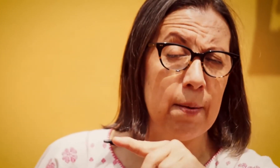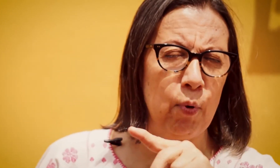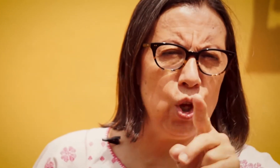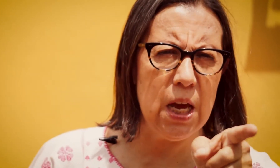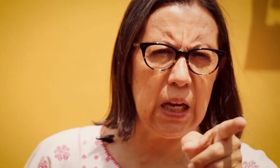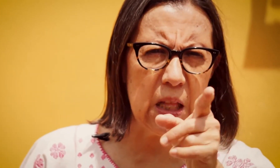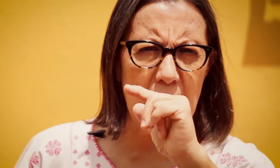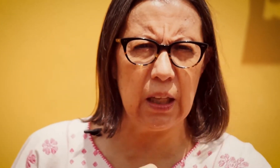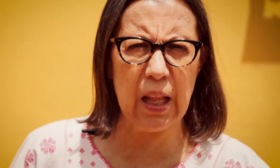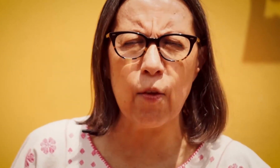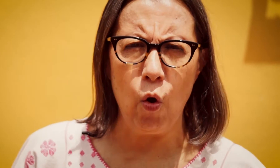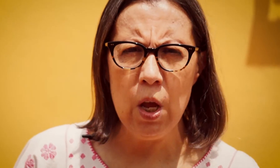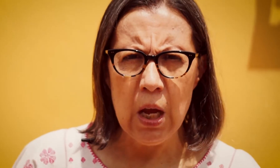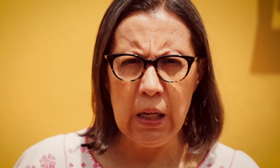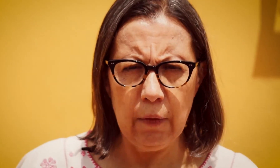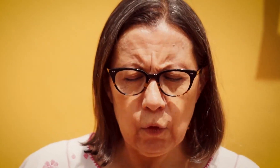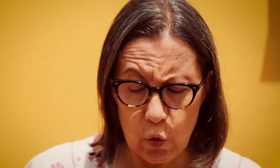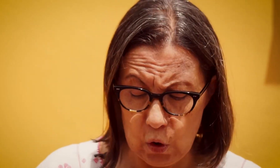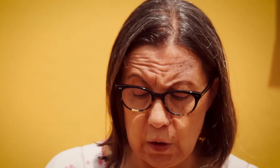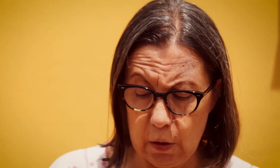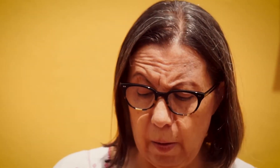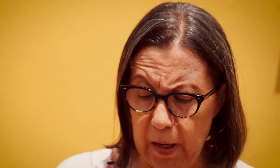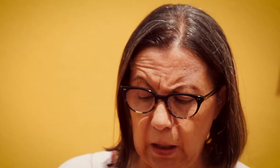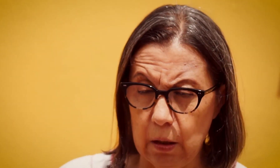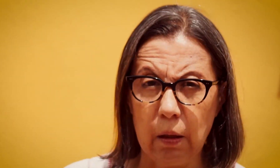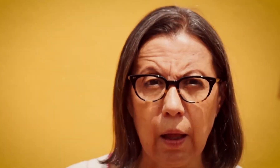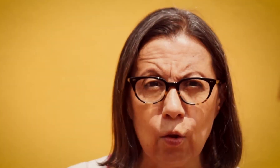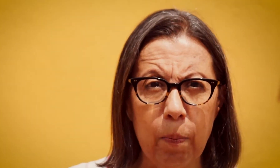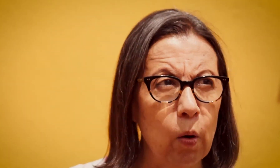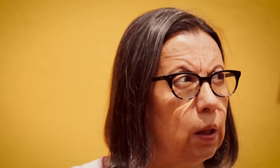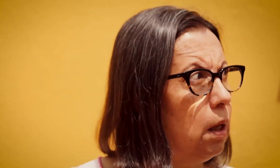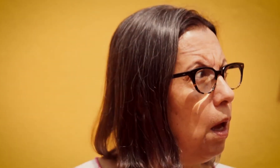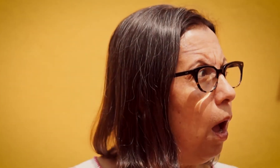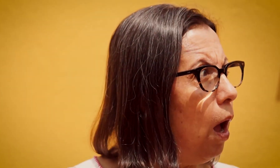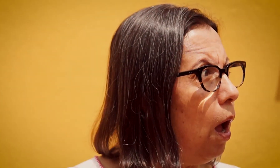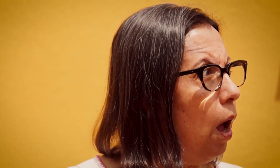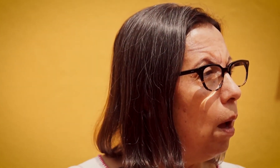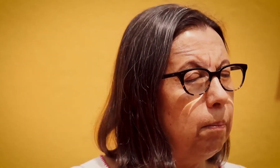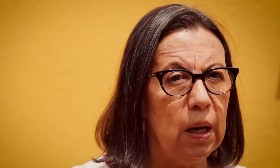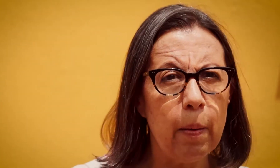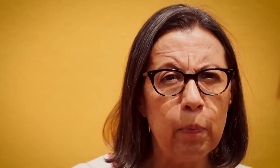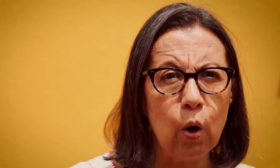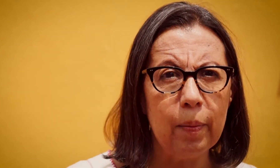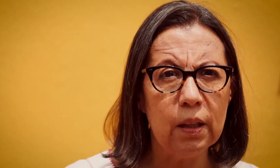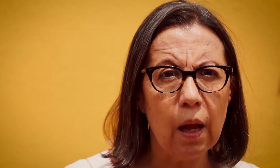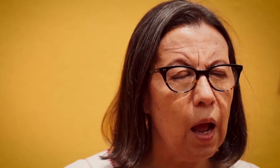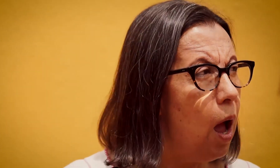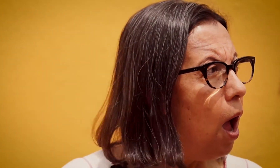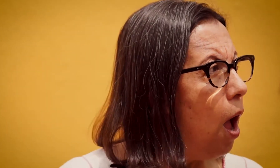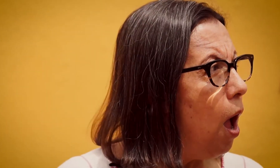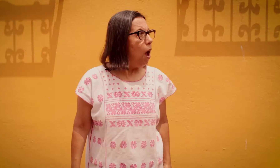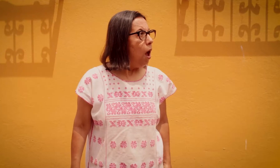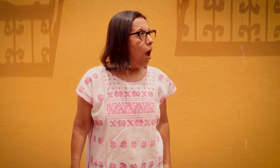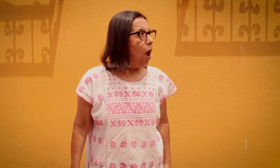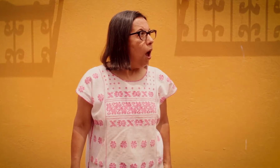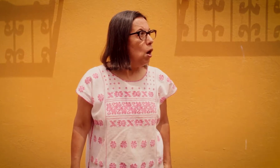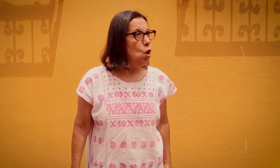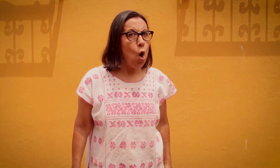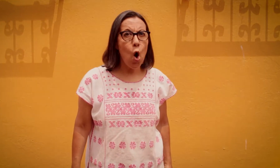podía quitar el dictado. Y entonces estaban ahí intentando, pero Andy miraba por la ventana. ¡No!